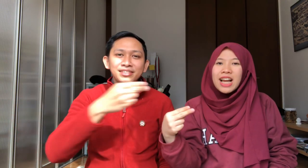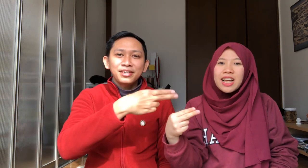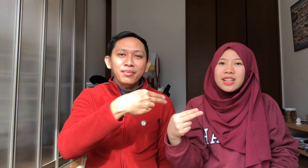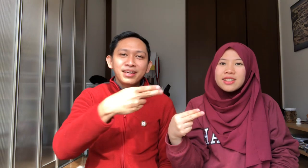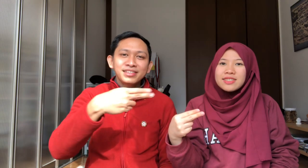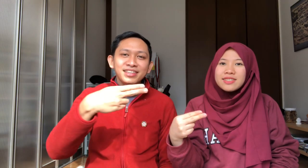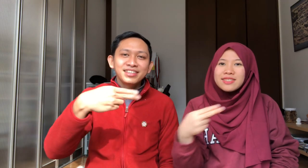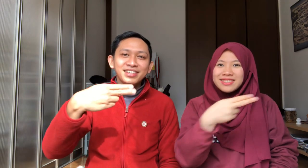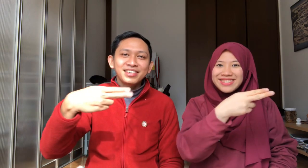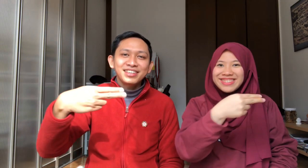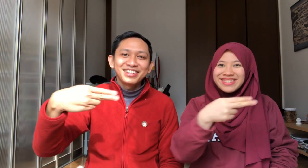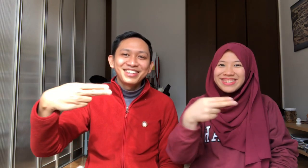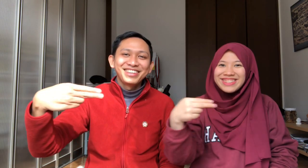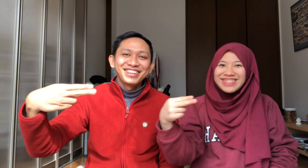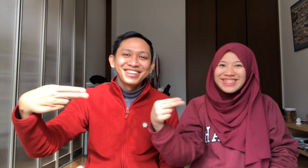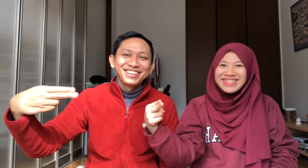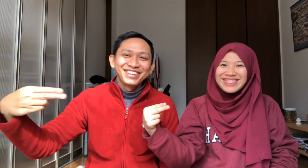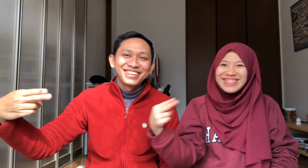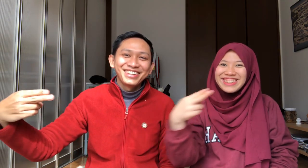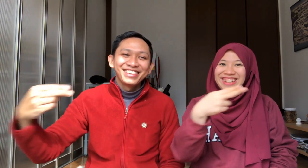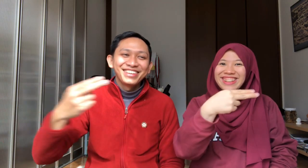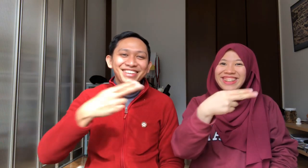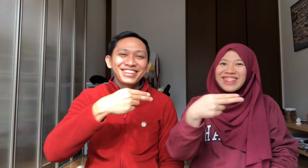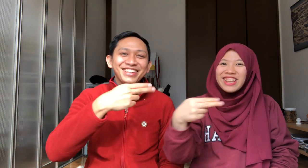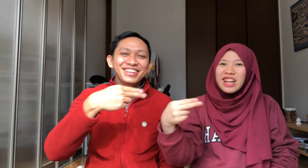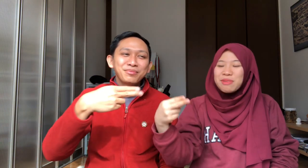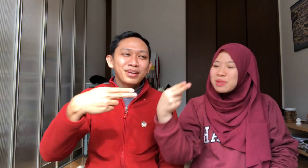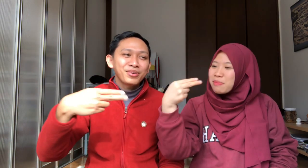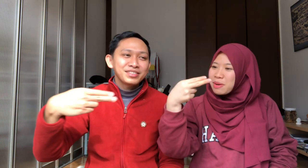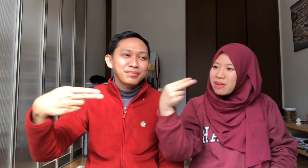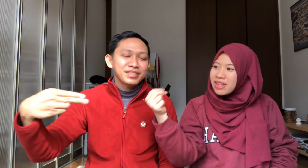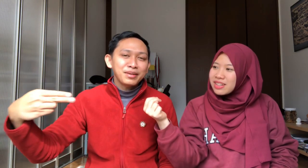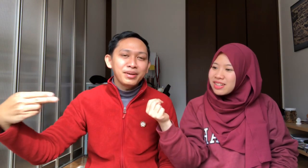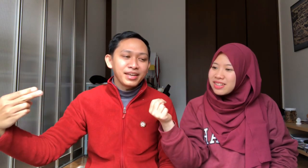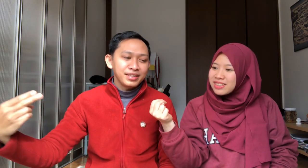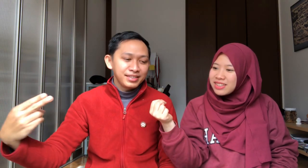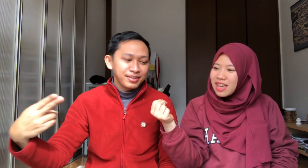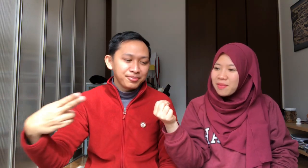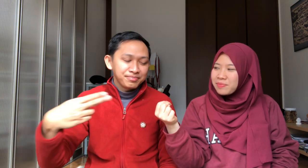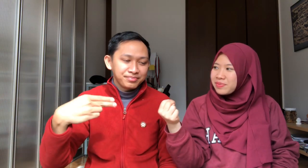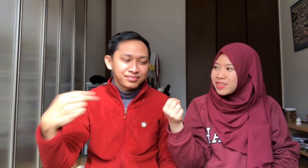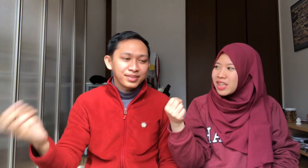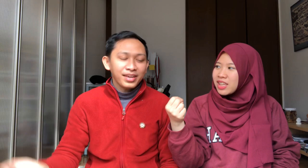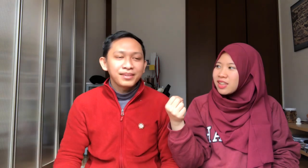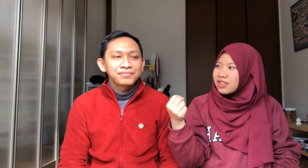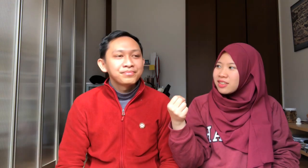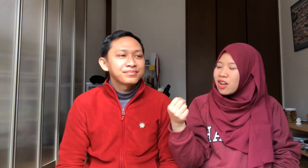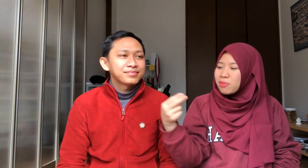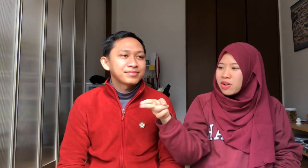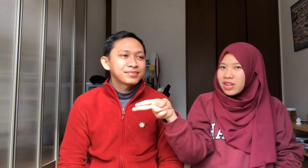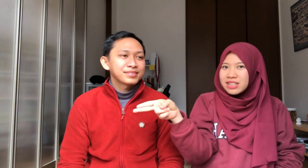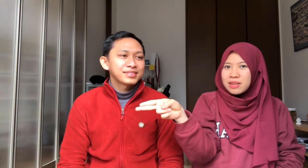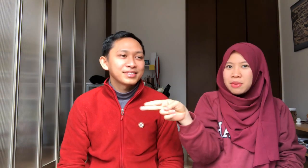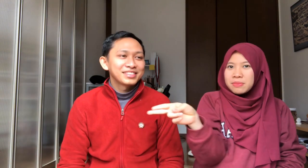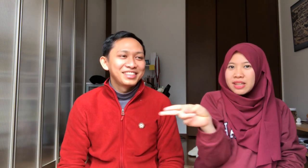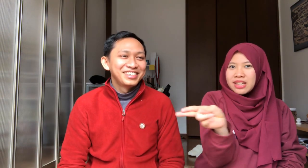saya seneng banget kayak gini Karena Dari Merauke sampai ke Sabang ya Iya Oke Kalau Merauke ke Sabang Jadi